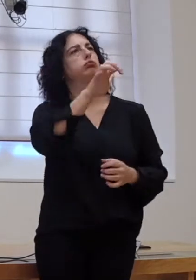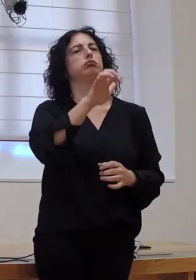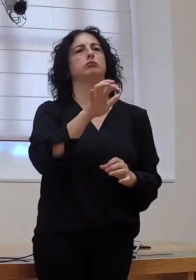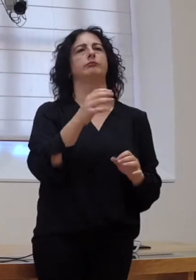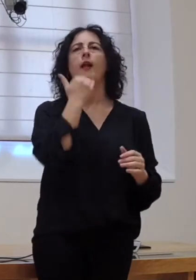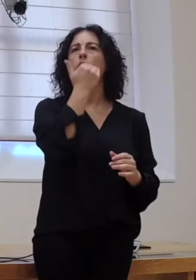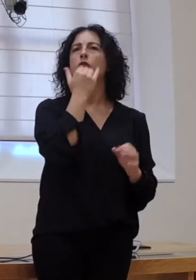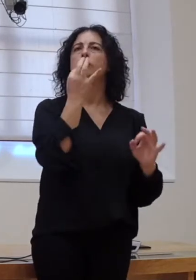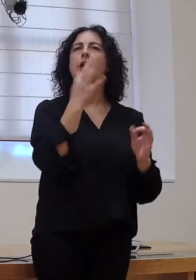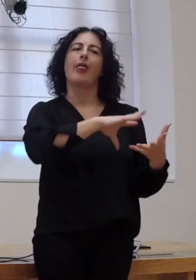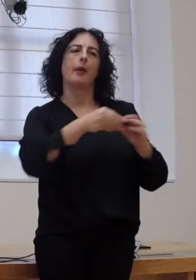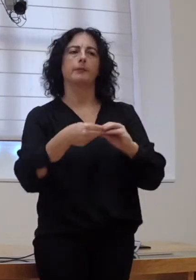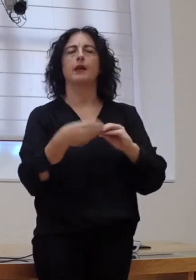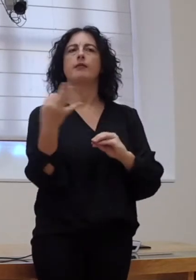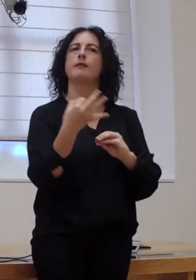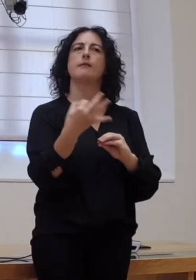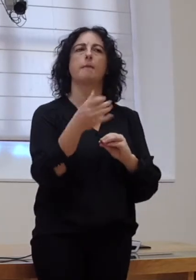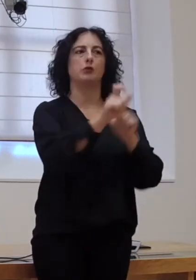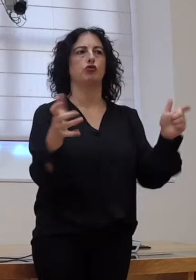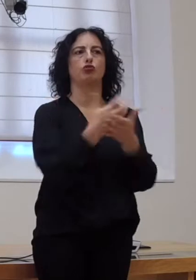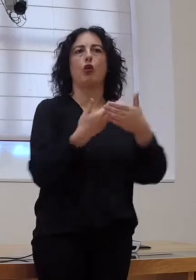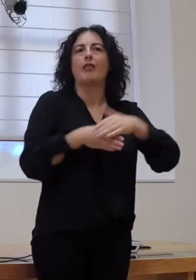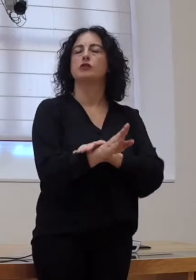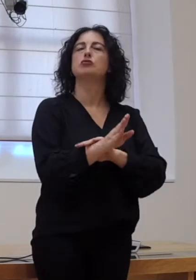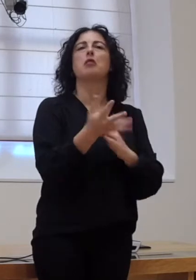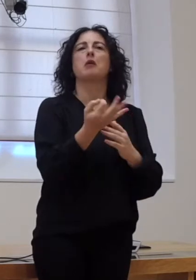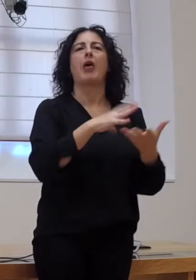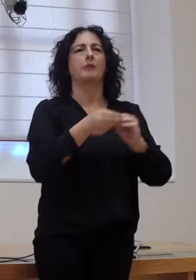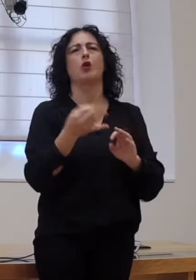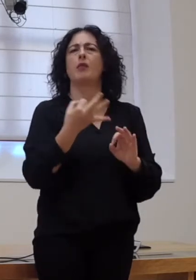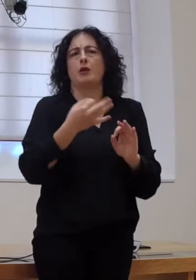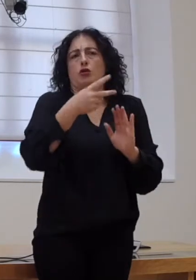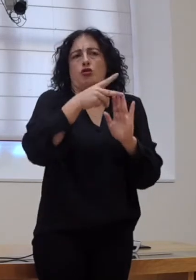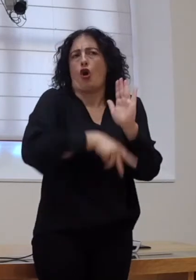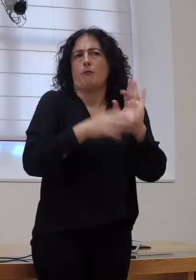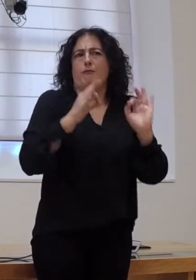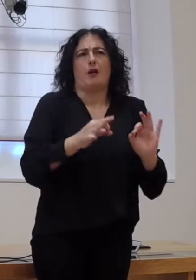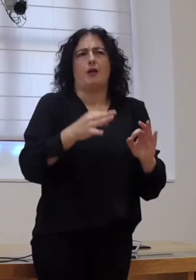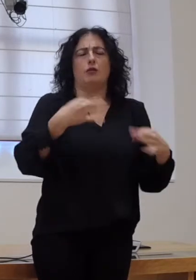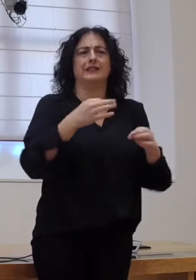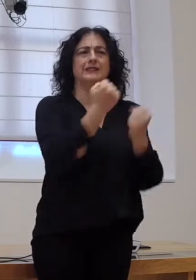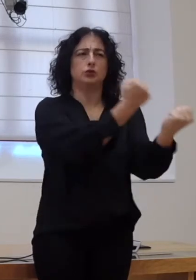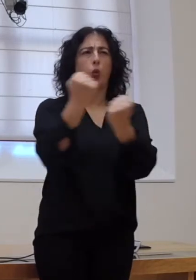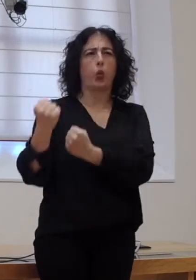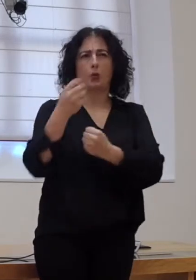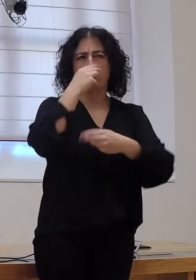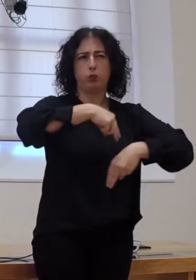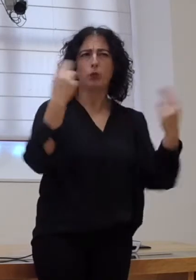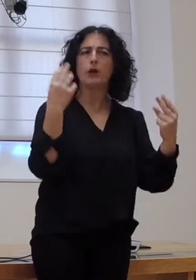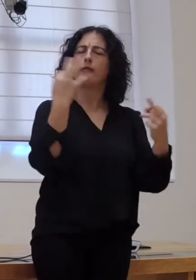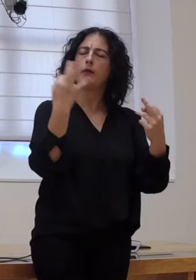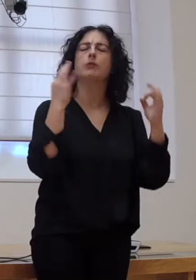ser algo que haxa que adaptar para que todas as persoas accedan, senón que debe ser a norma. As institucións públicas deben ser